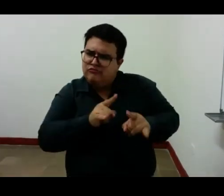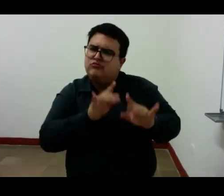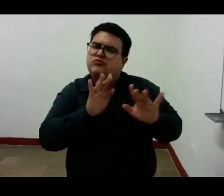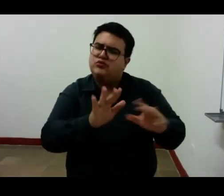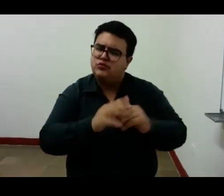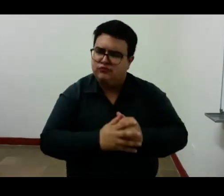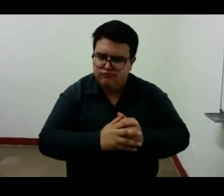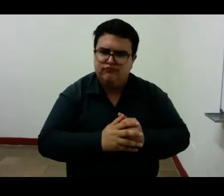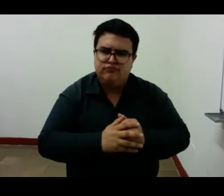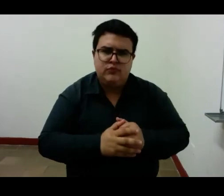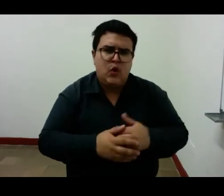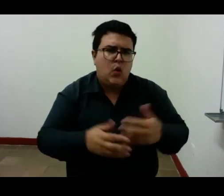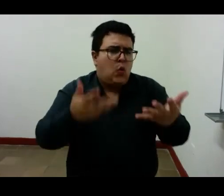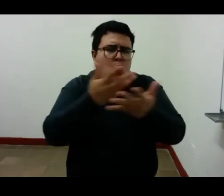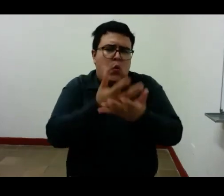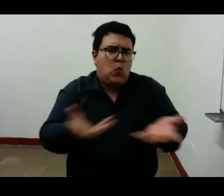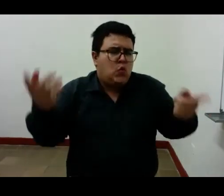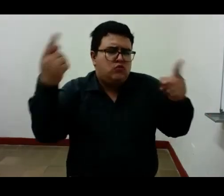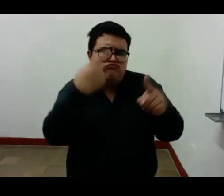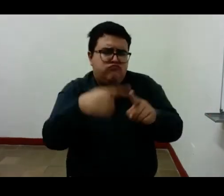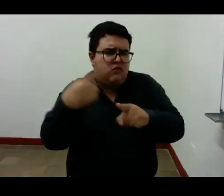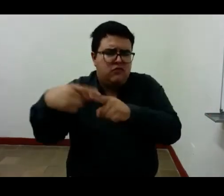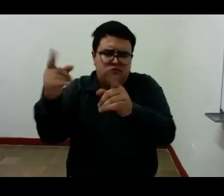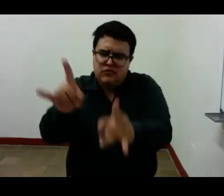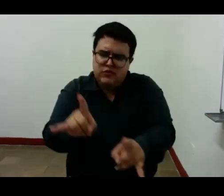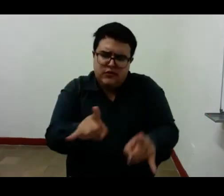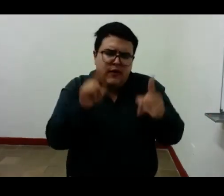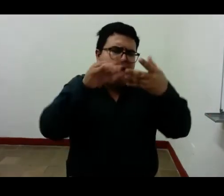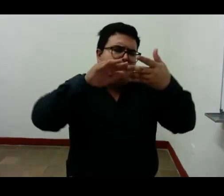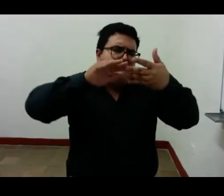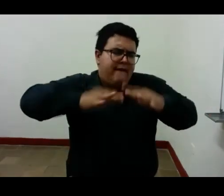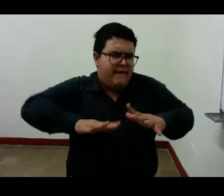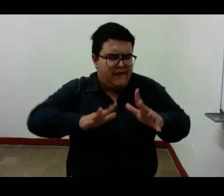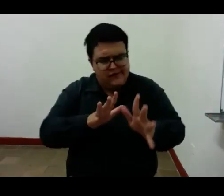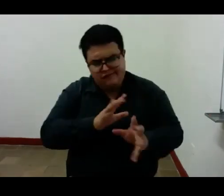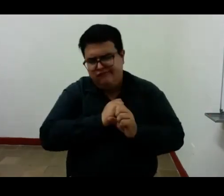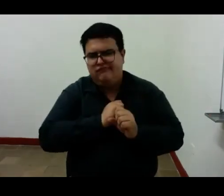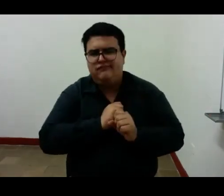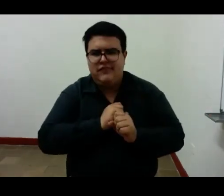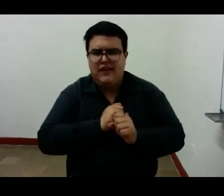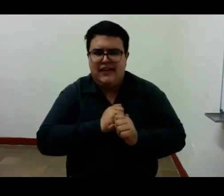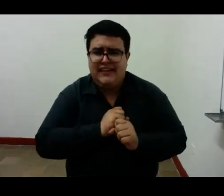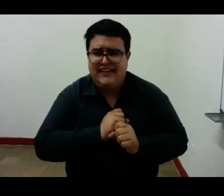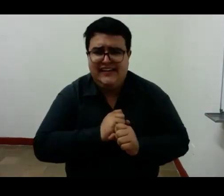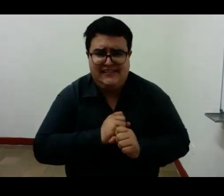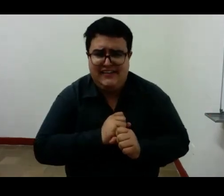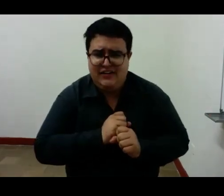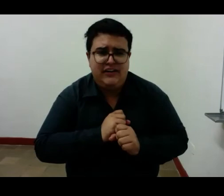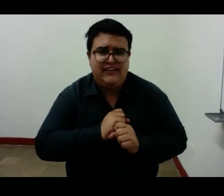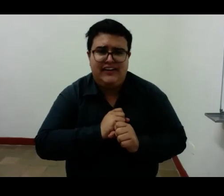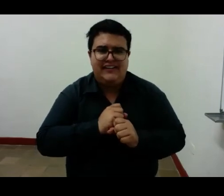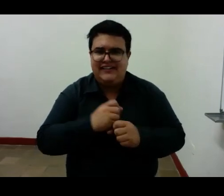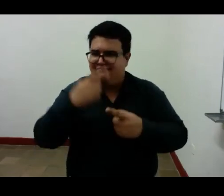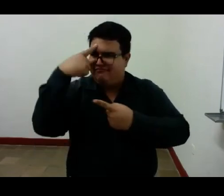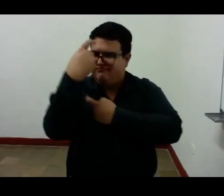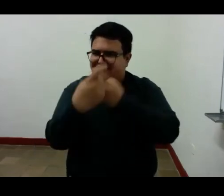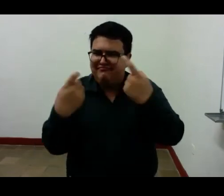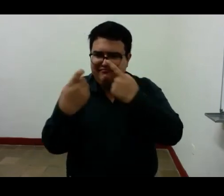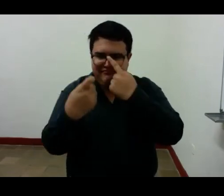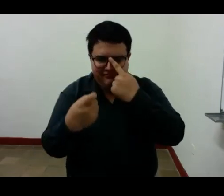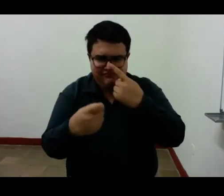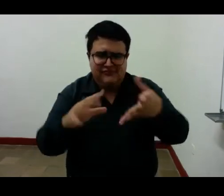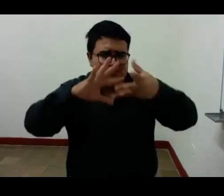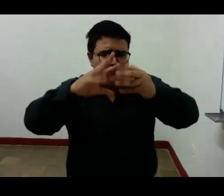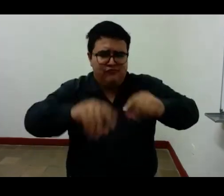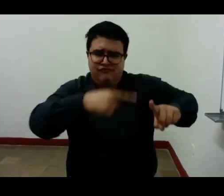cosas que acontecen a todos los niños sin duda o tal vez pero de tal modo las